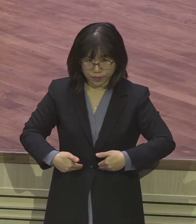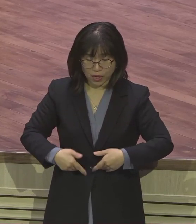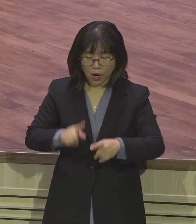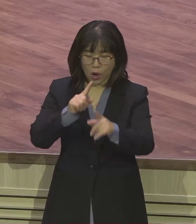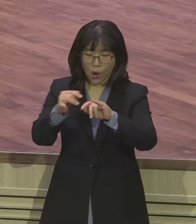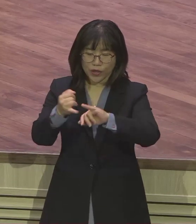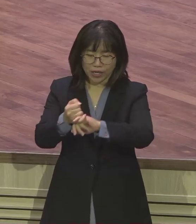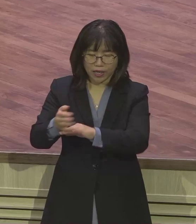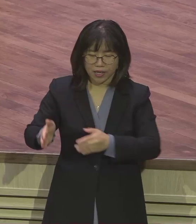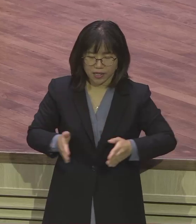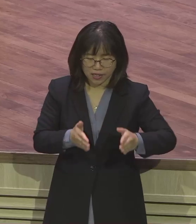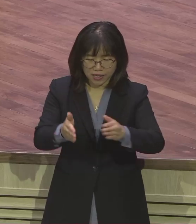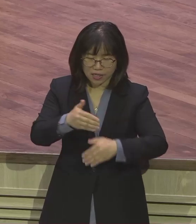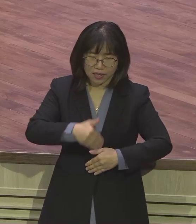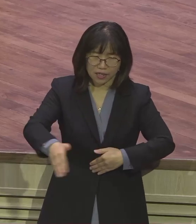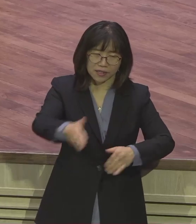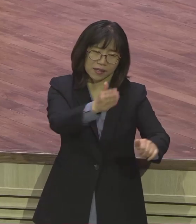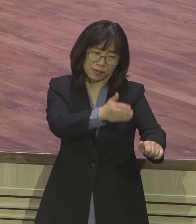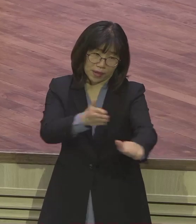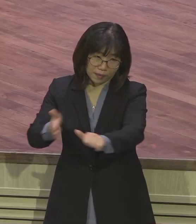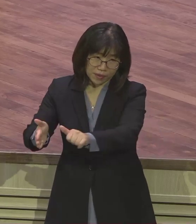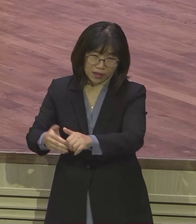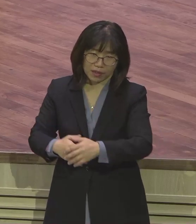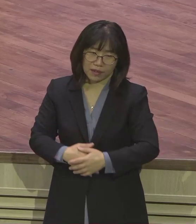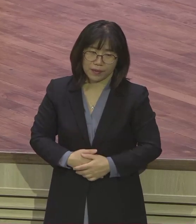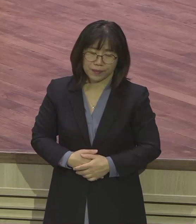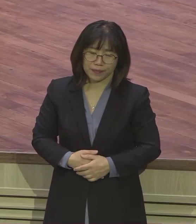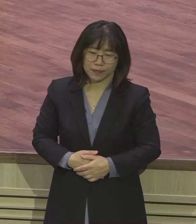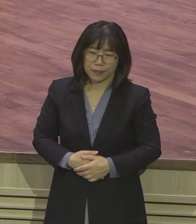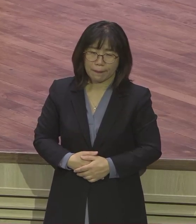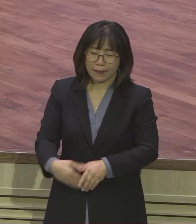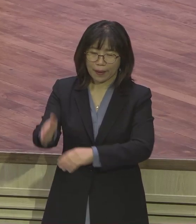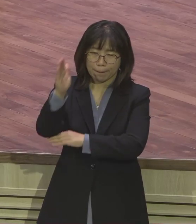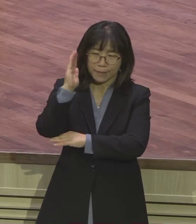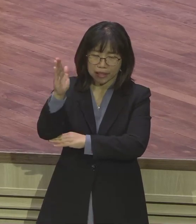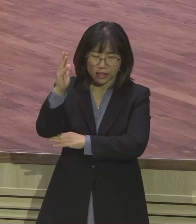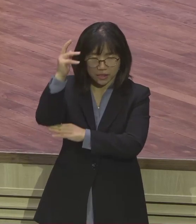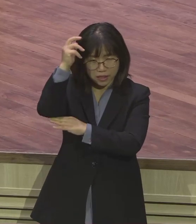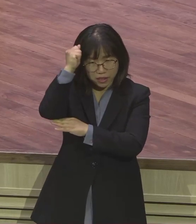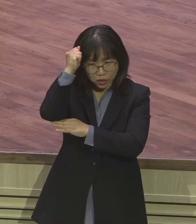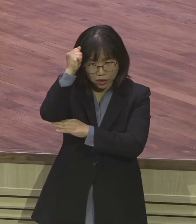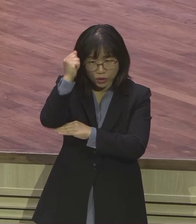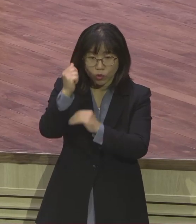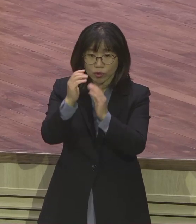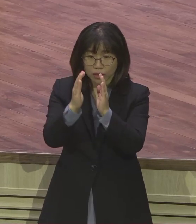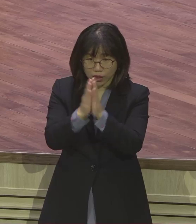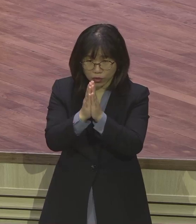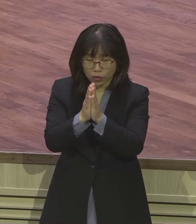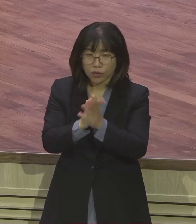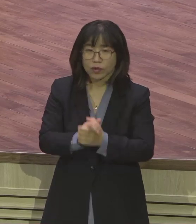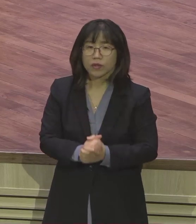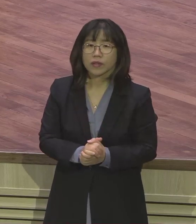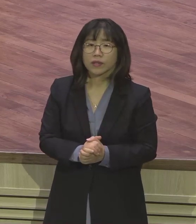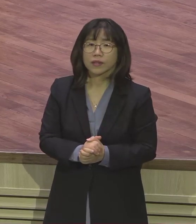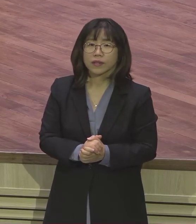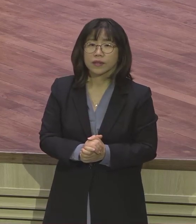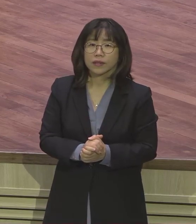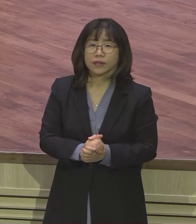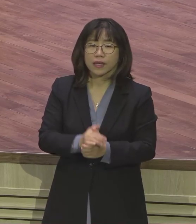여정을 갔으기를 제물로 축복합니다. 조심하여 생각하고 기도하겠습니다. 하나님께 기도할 때 여러분이요. 하나님이여 은약을